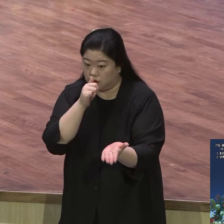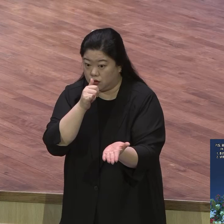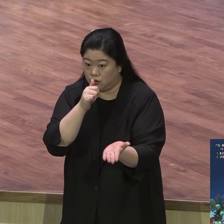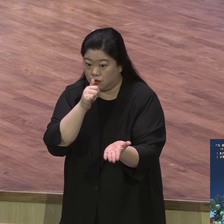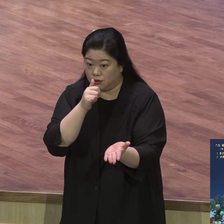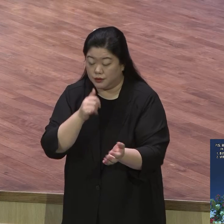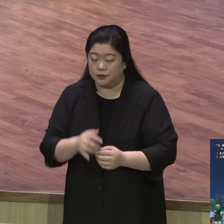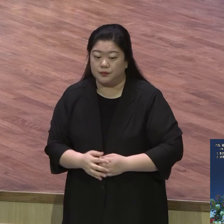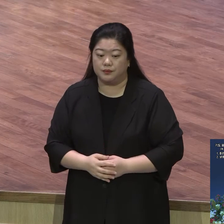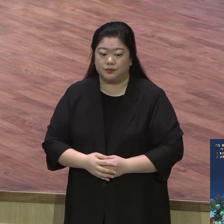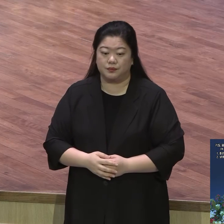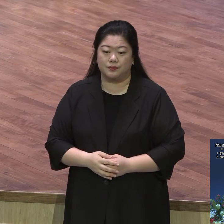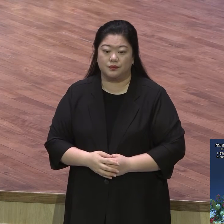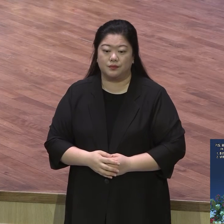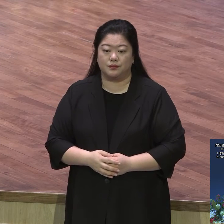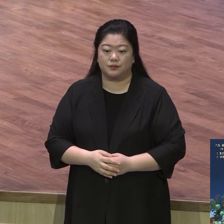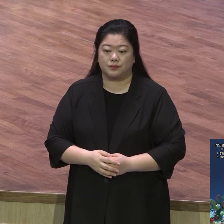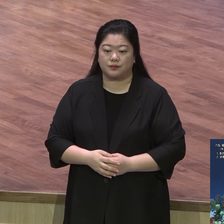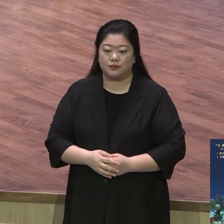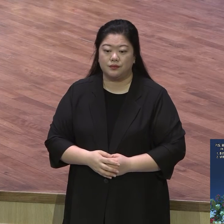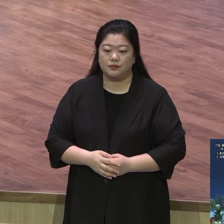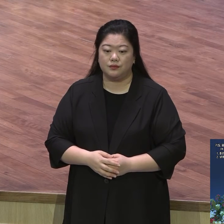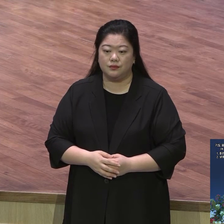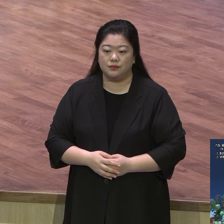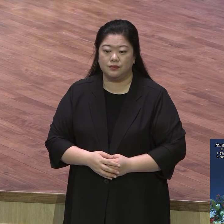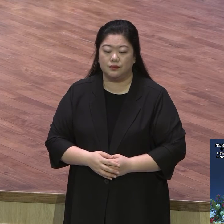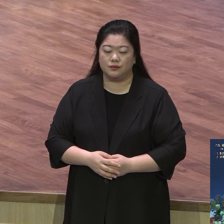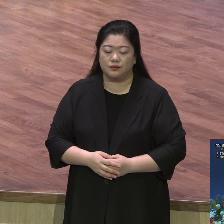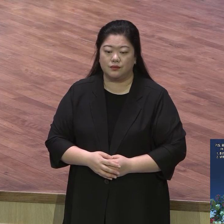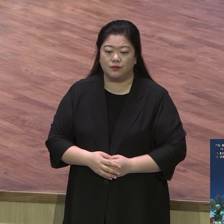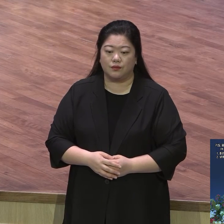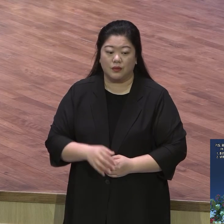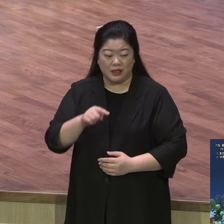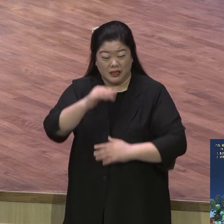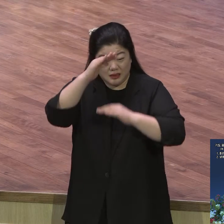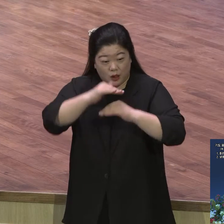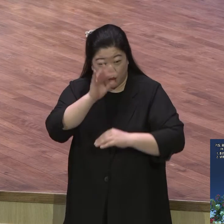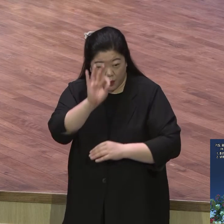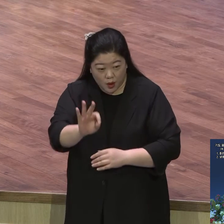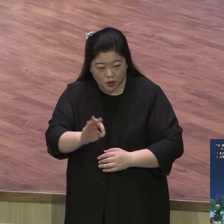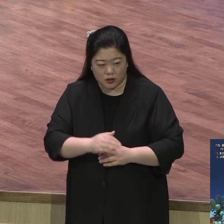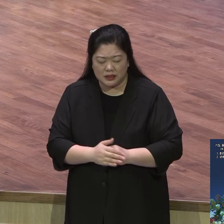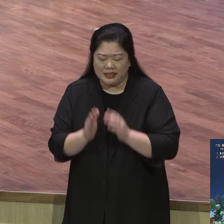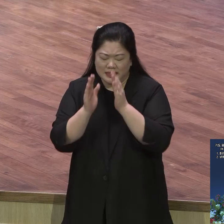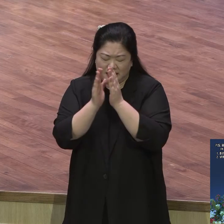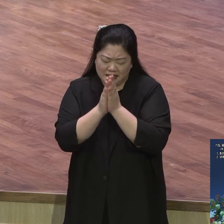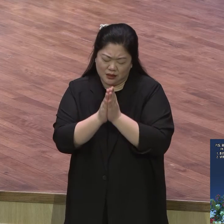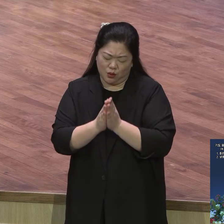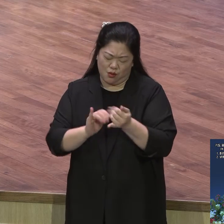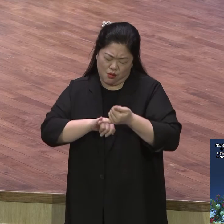하나하나가 우리에게 기도해야 될 당연성을 가르쳐주고 있는 말씀입니다